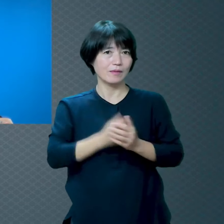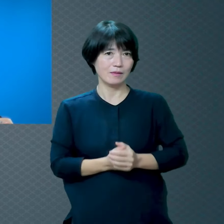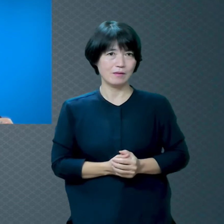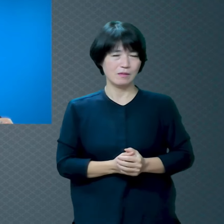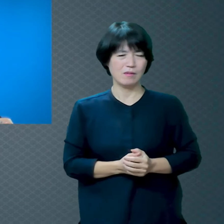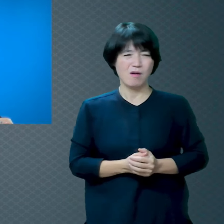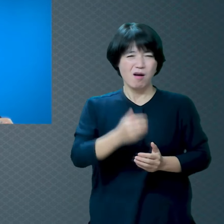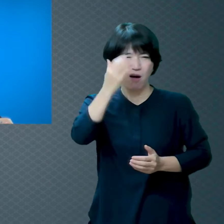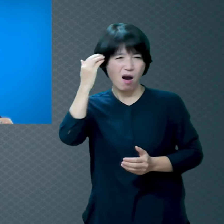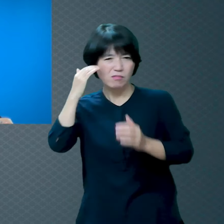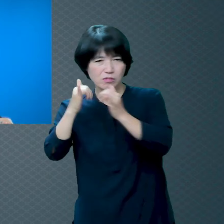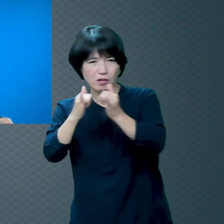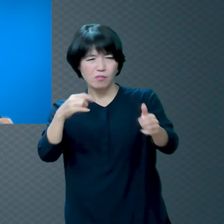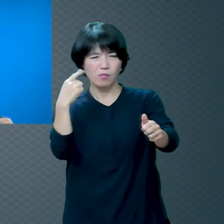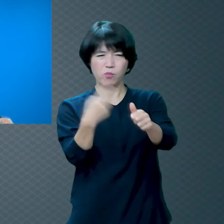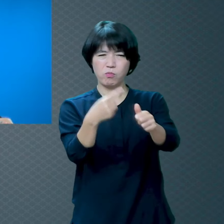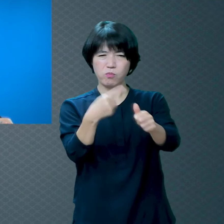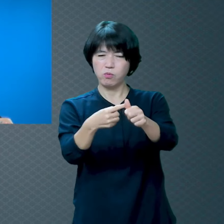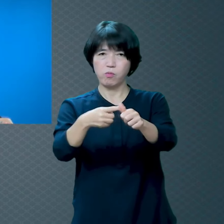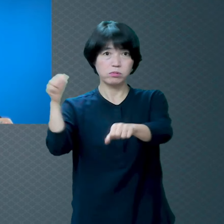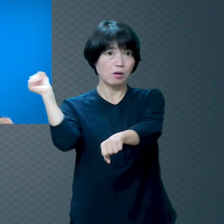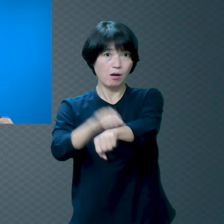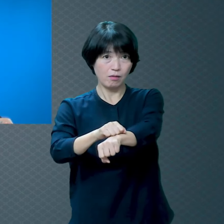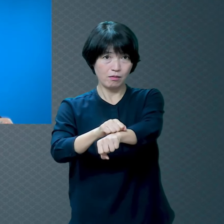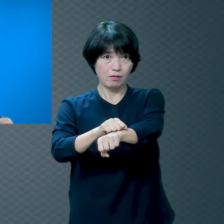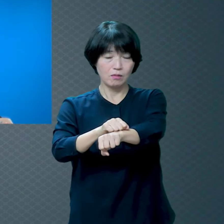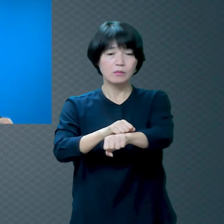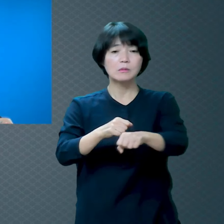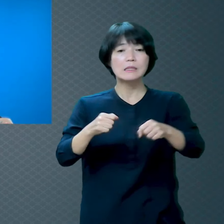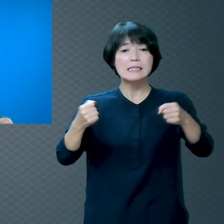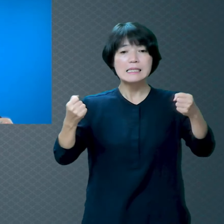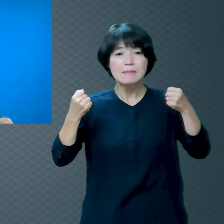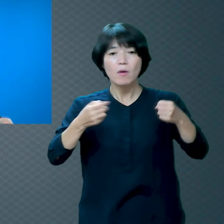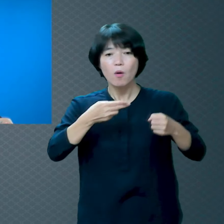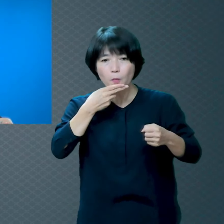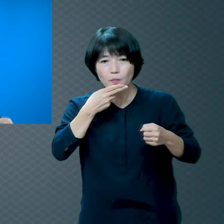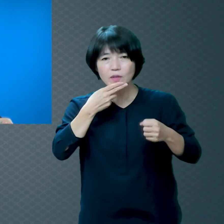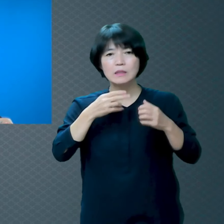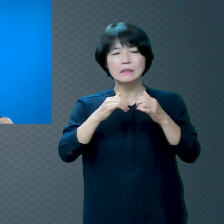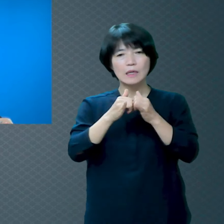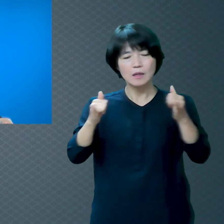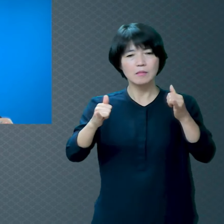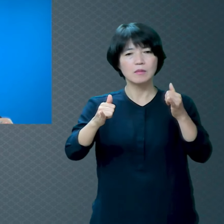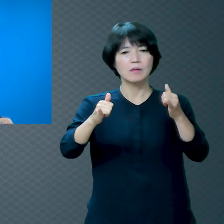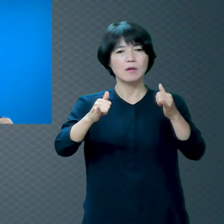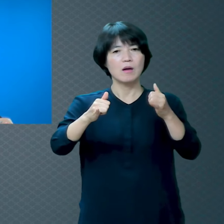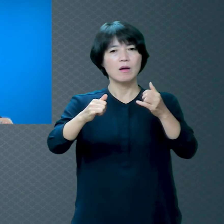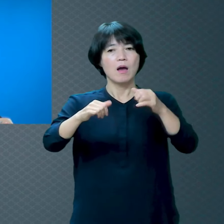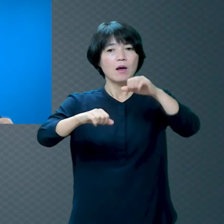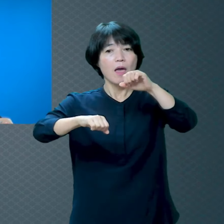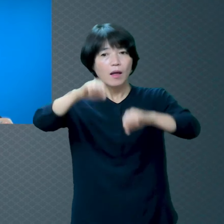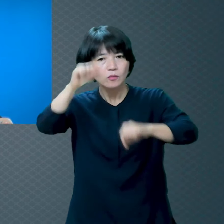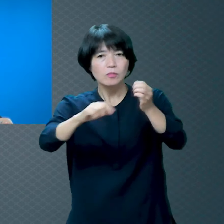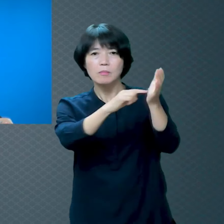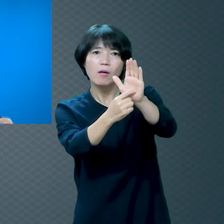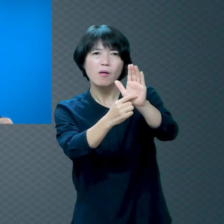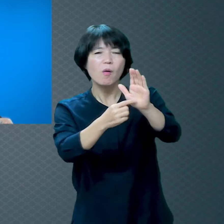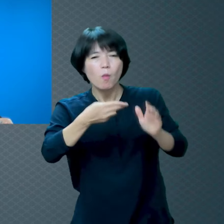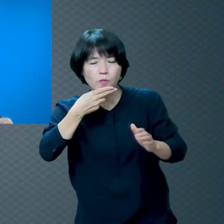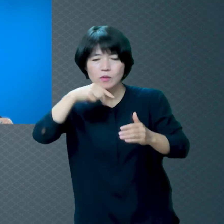밖으로 죄를 짓지만 힘이 없는 사람은 속으로 죄를 짓습니다 마음으로